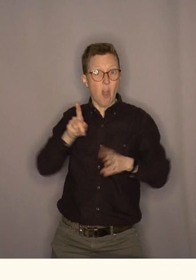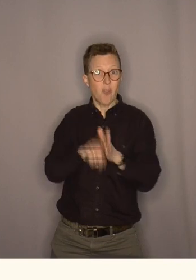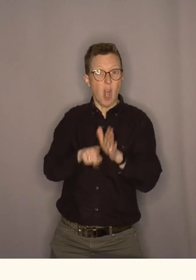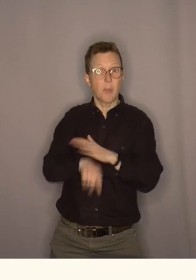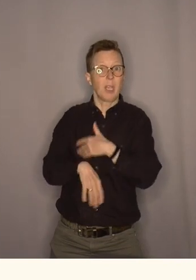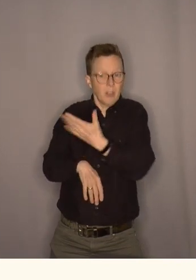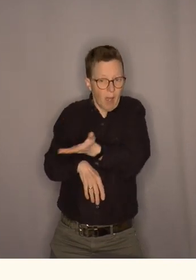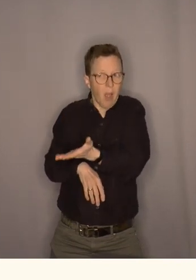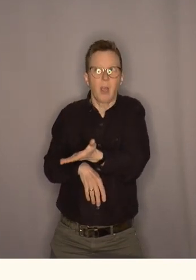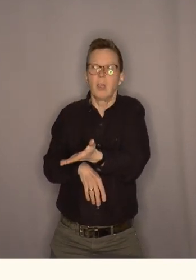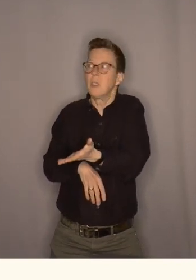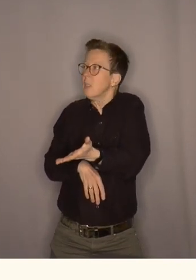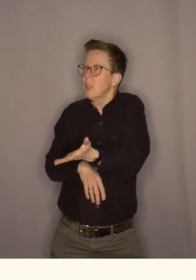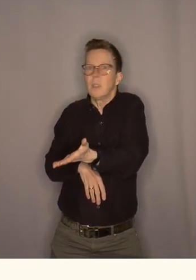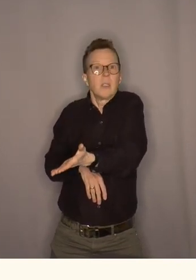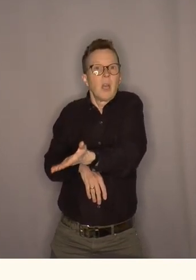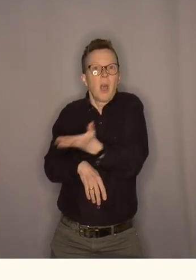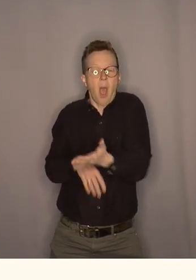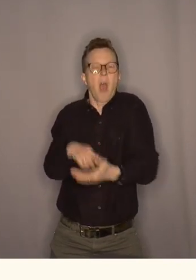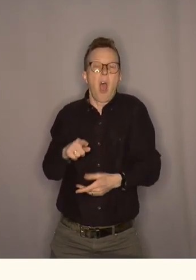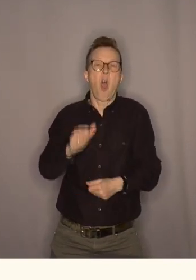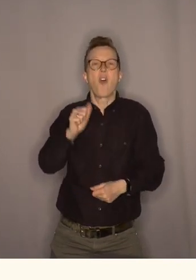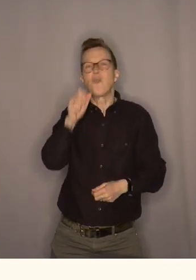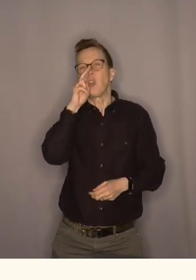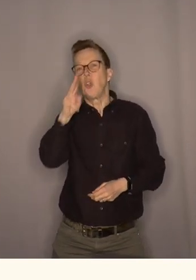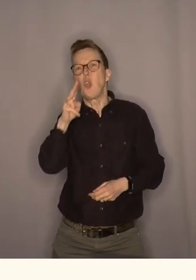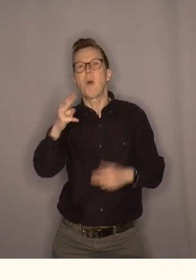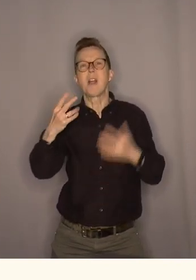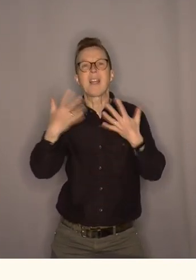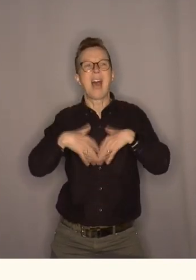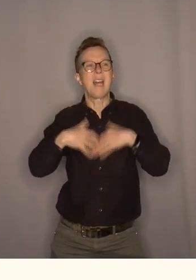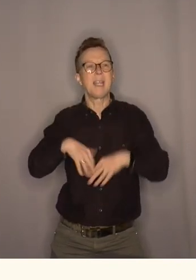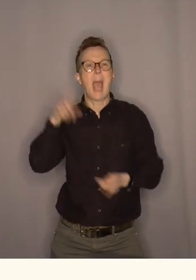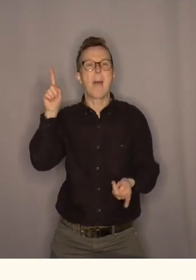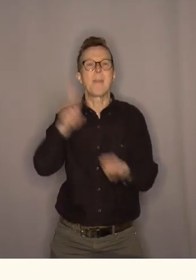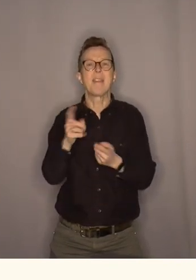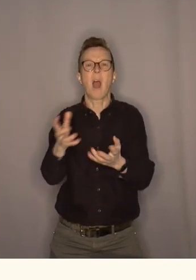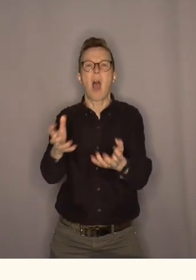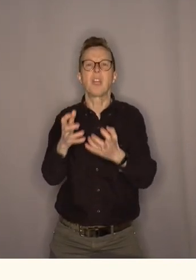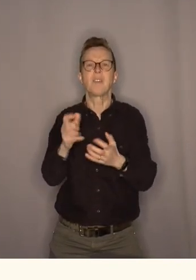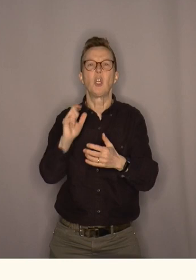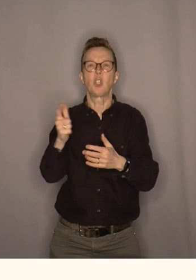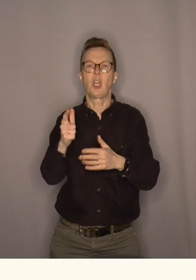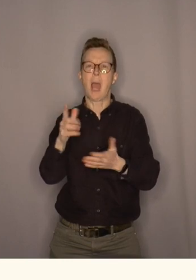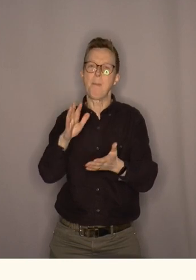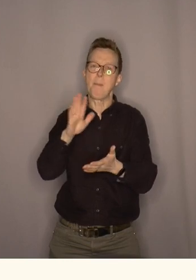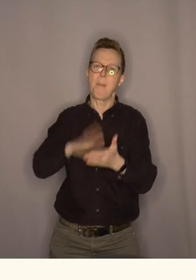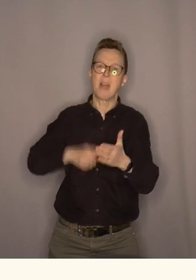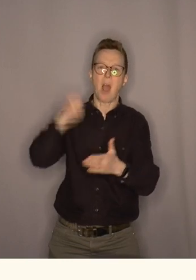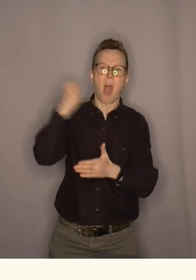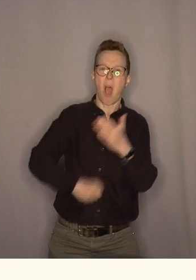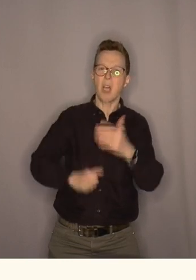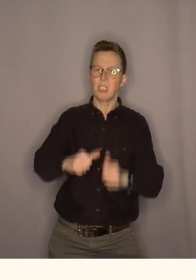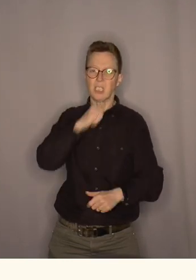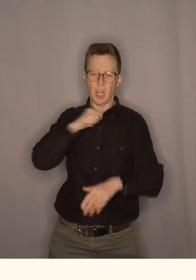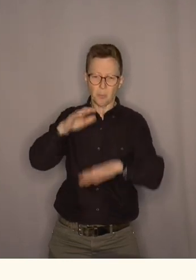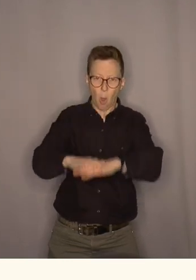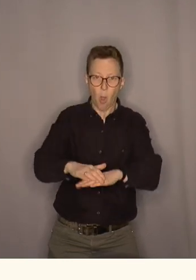ja, det har gjort det har jo vært å gjøre fornybar næring mindre attraktivt med å skattleige den hardere men ikke bare det.